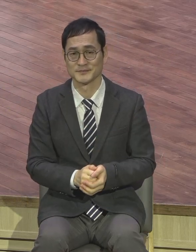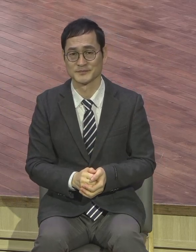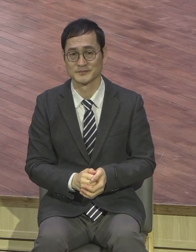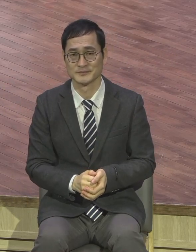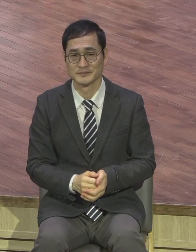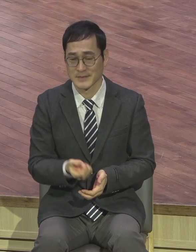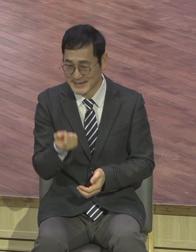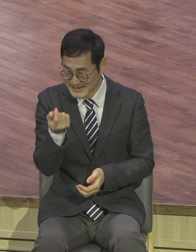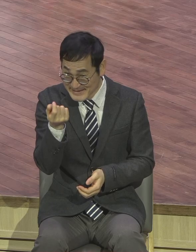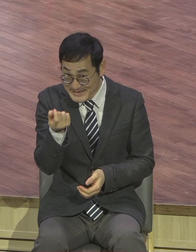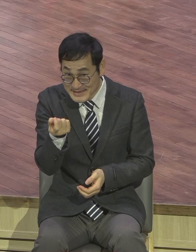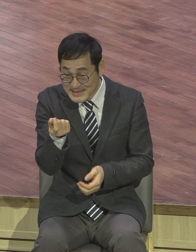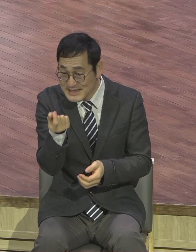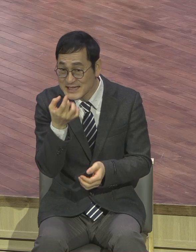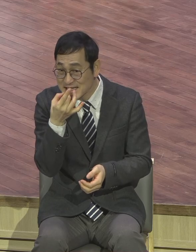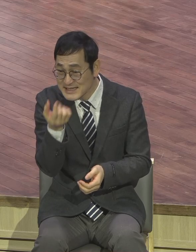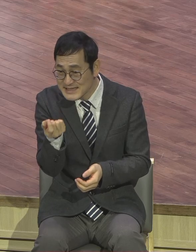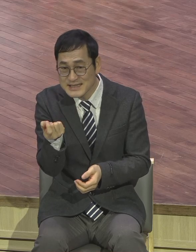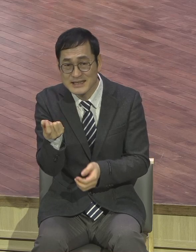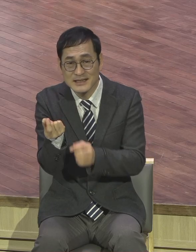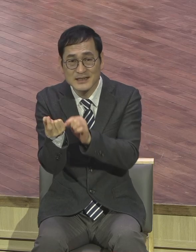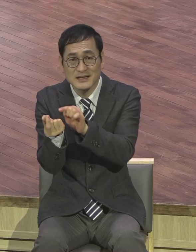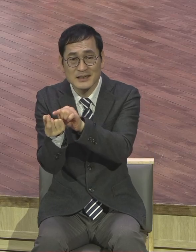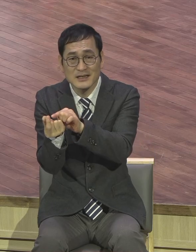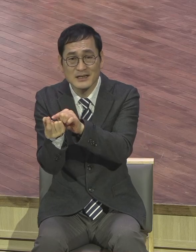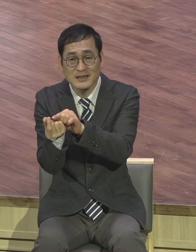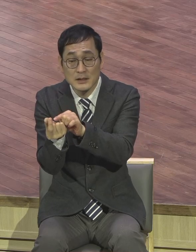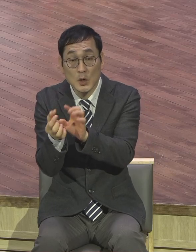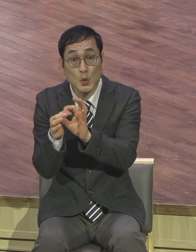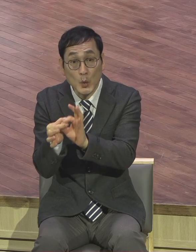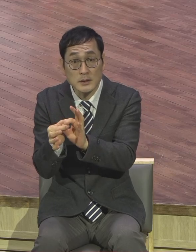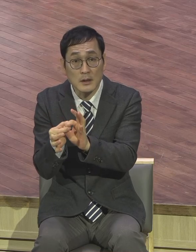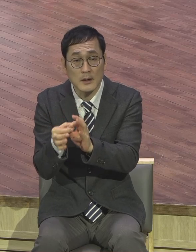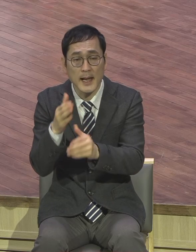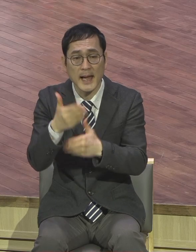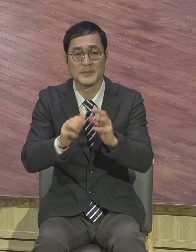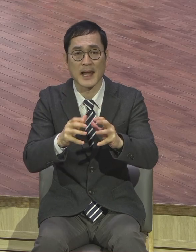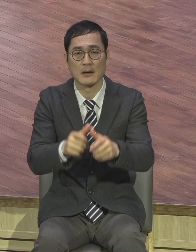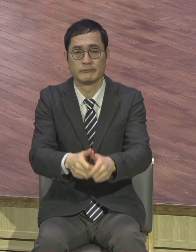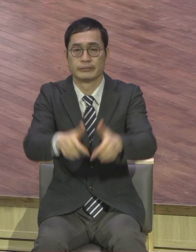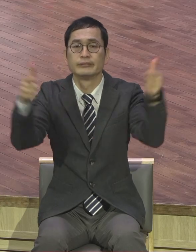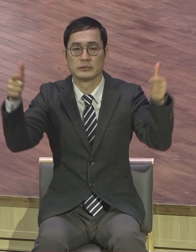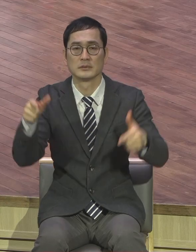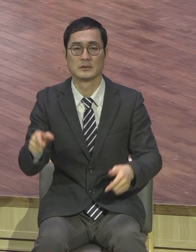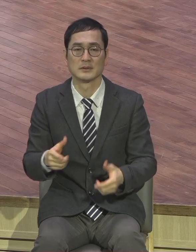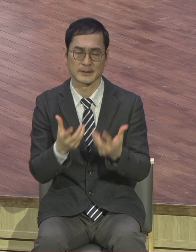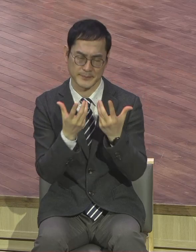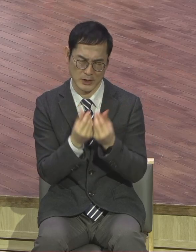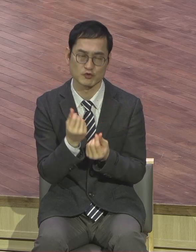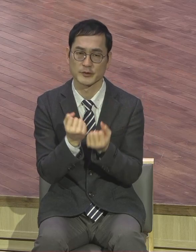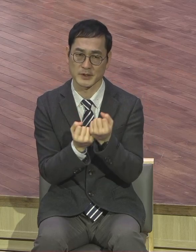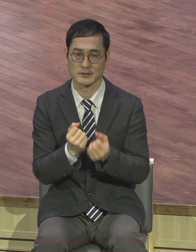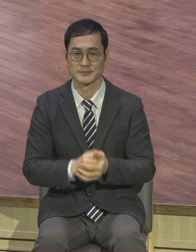설명을 지금 하고 계세요. 유대인들은 가장 적은 것을 말할 때 표현이